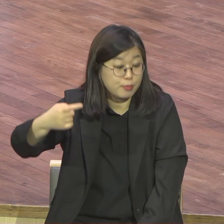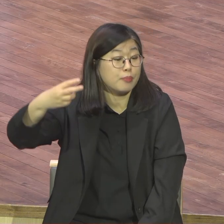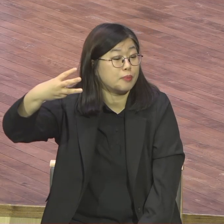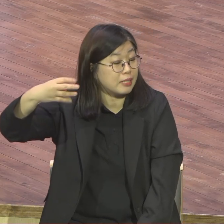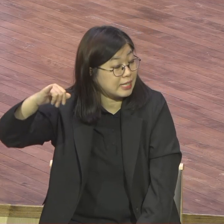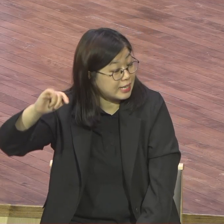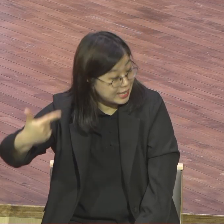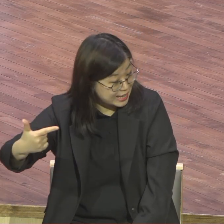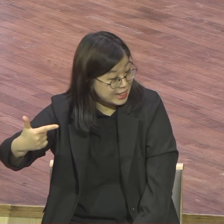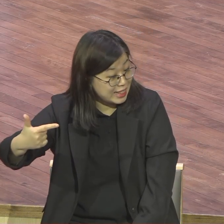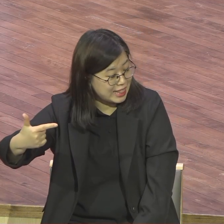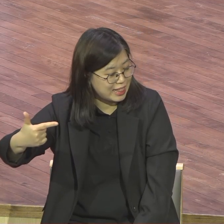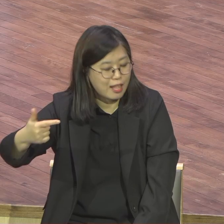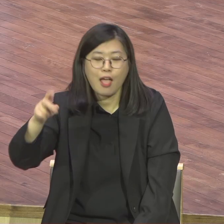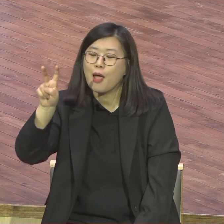헤븐니 미션입니다